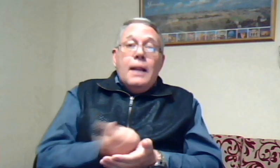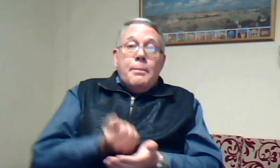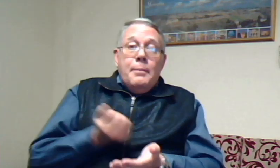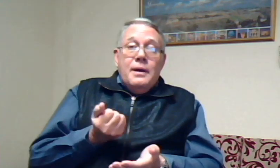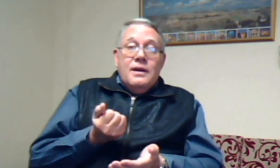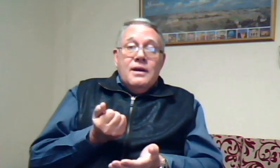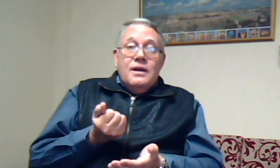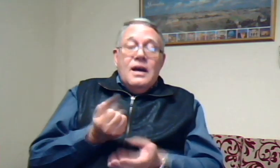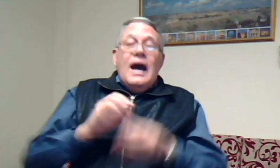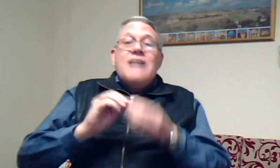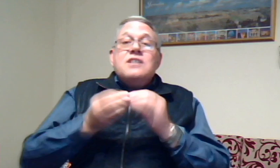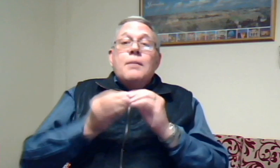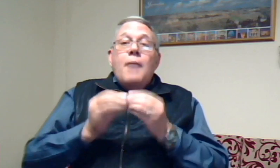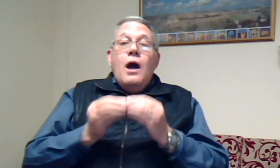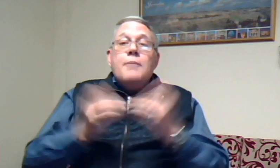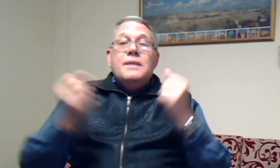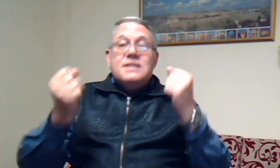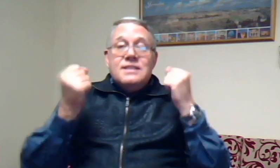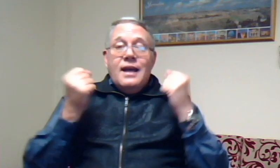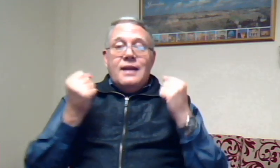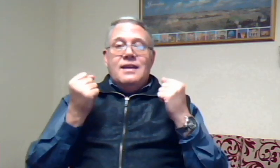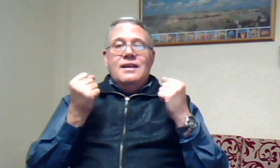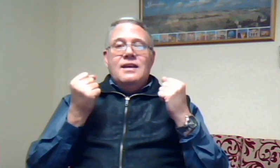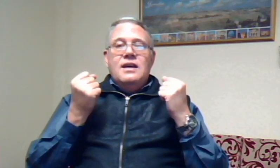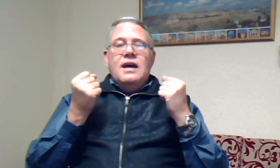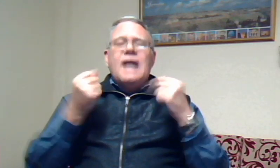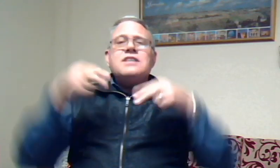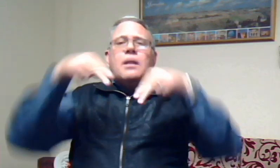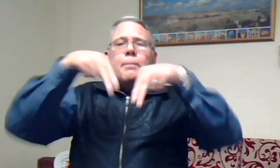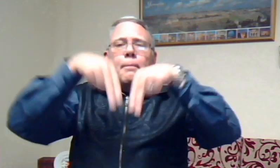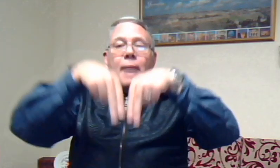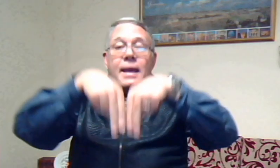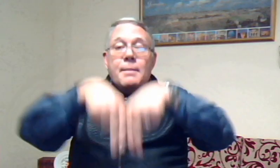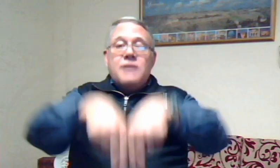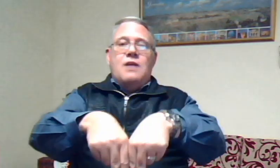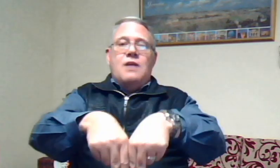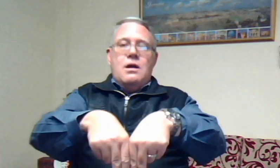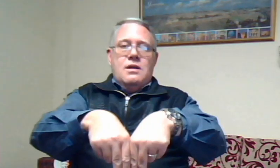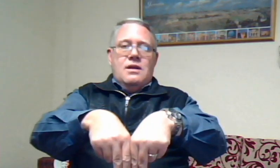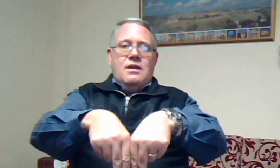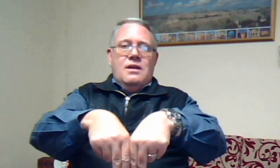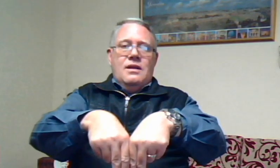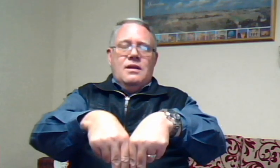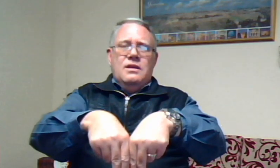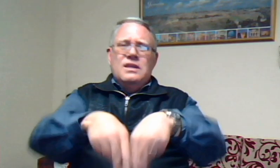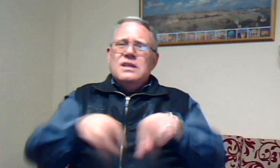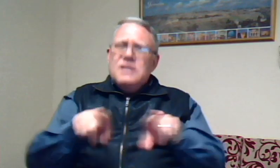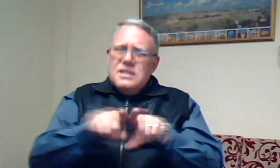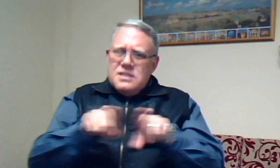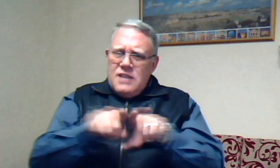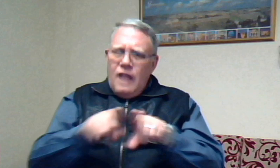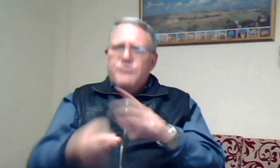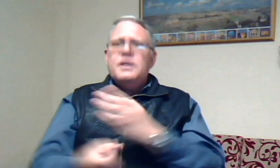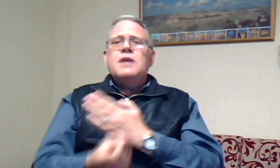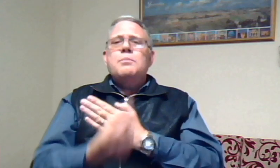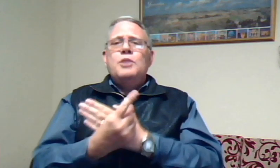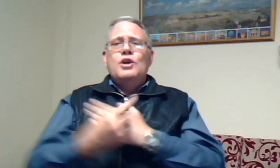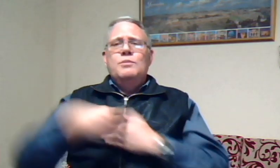Hy sal maak my sterk Hy sal by my staan Die selfde gebeur met